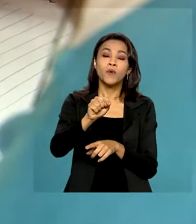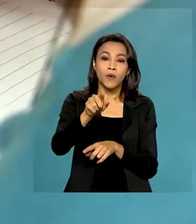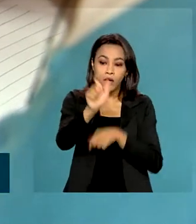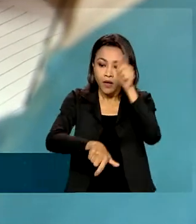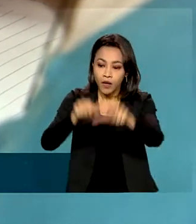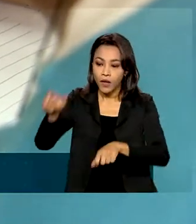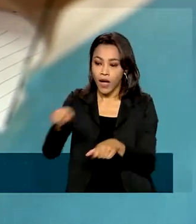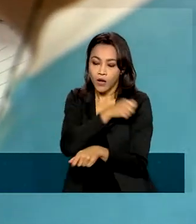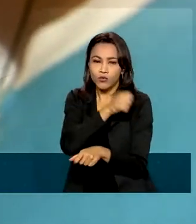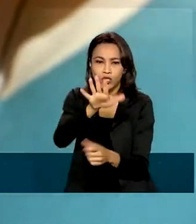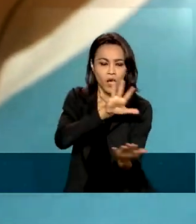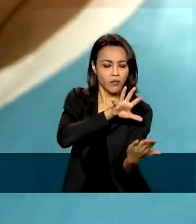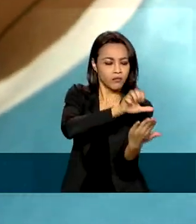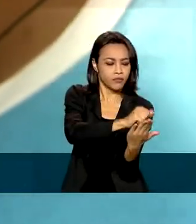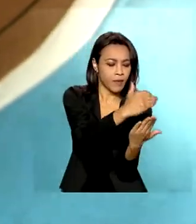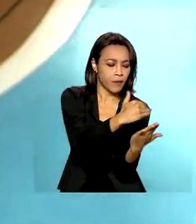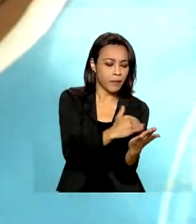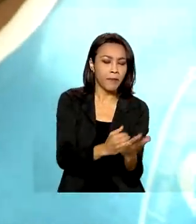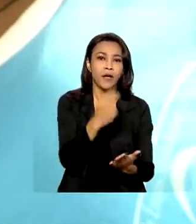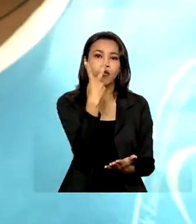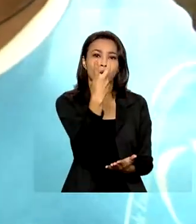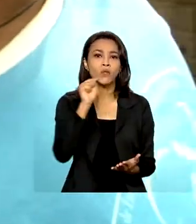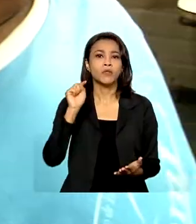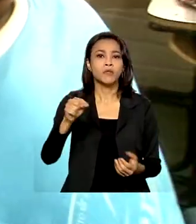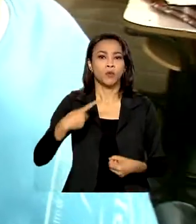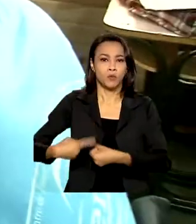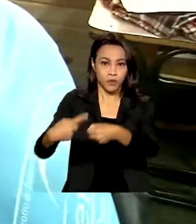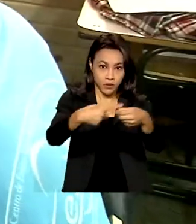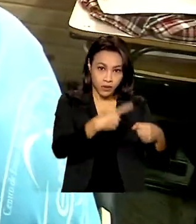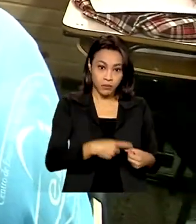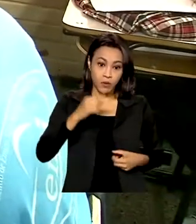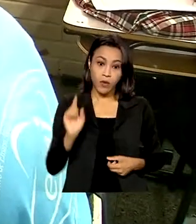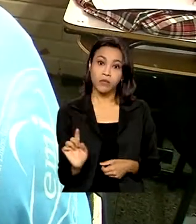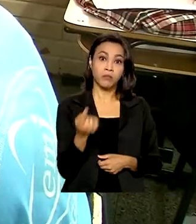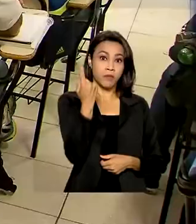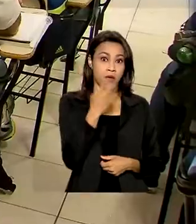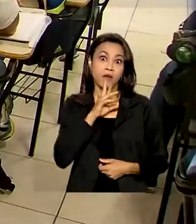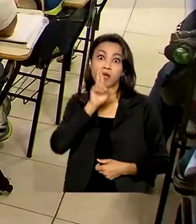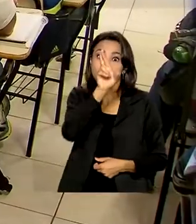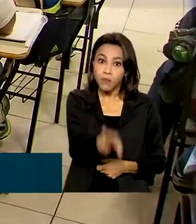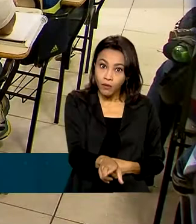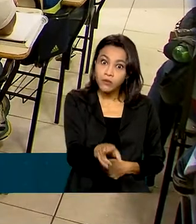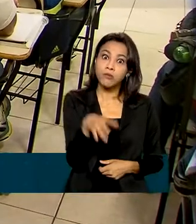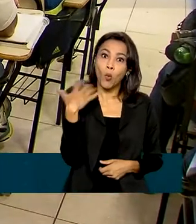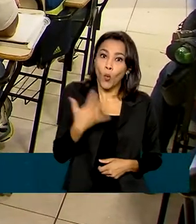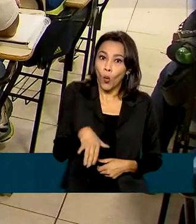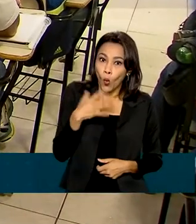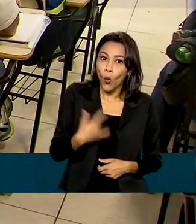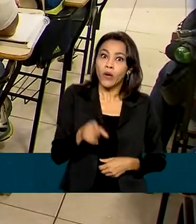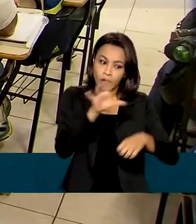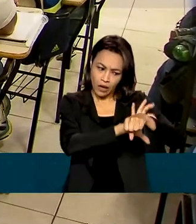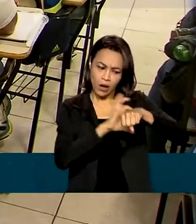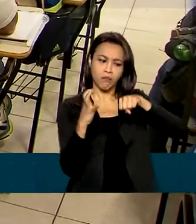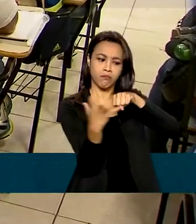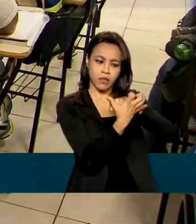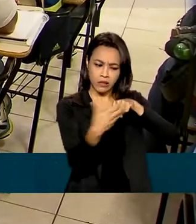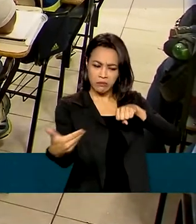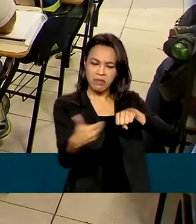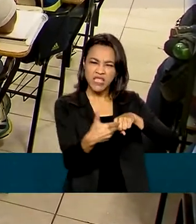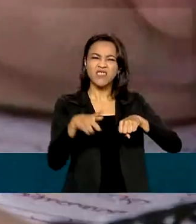estudo em 2 mil municípios. Os primeiros resultados mostraram como a pandemia de covid-19